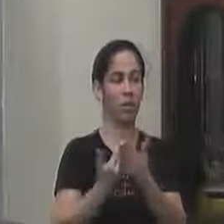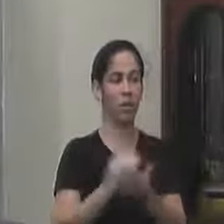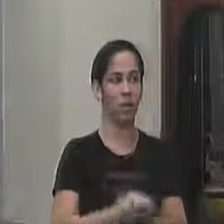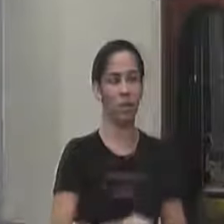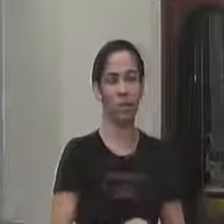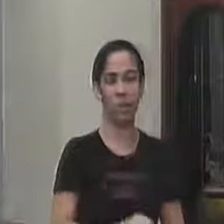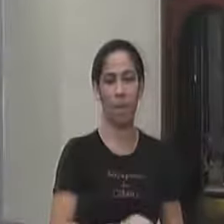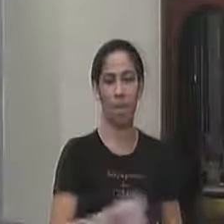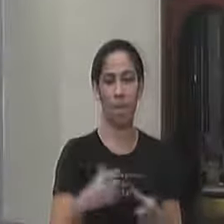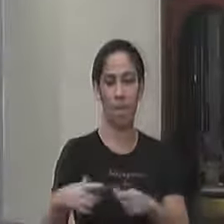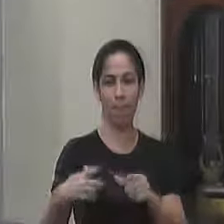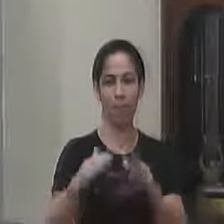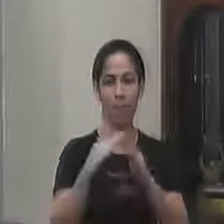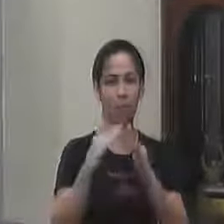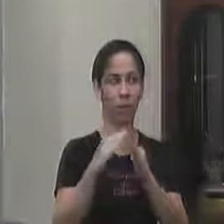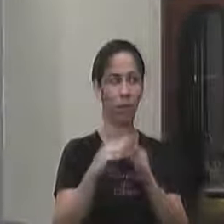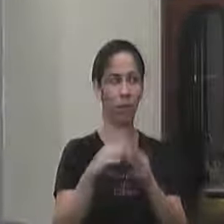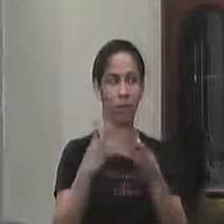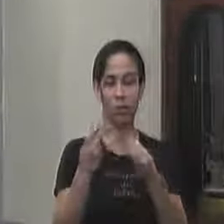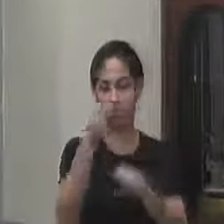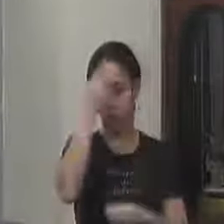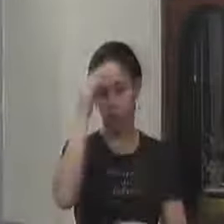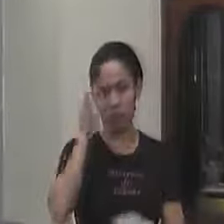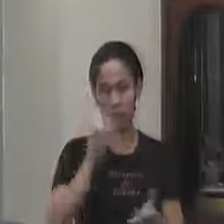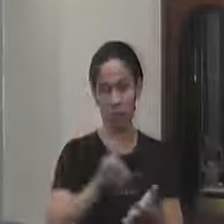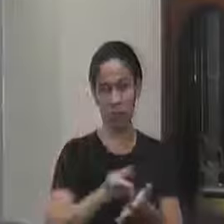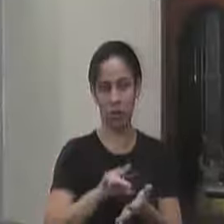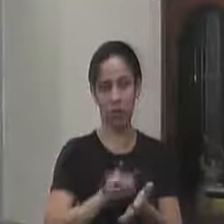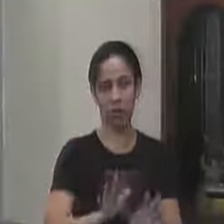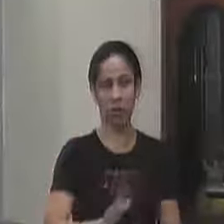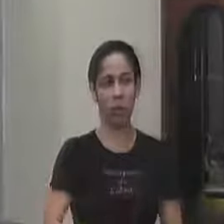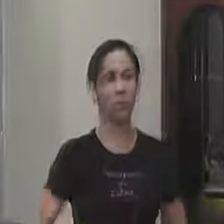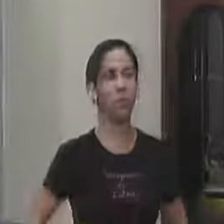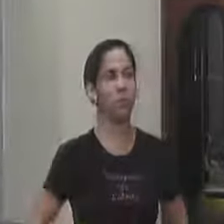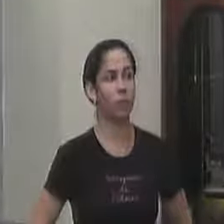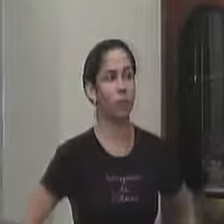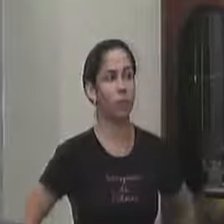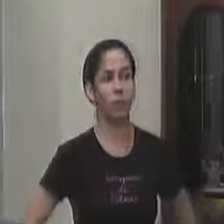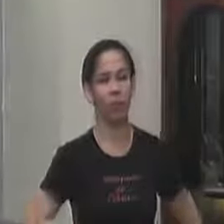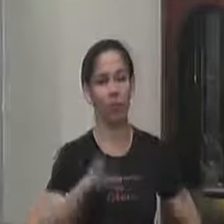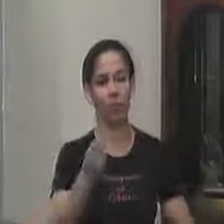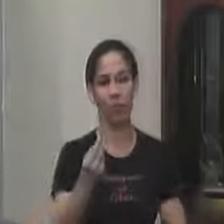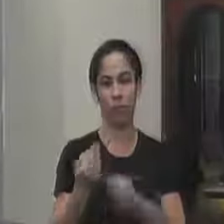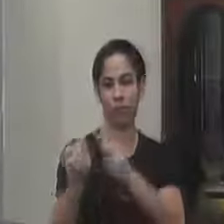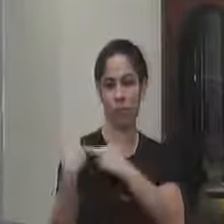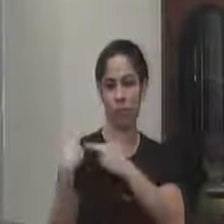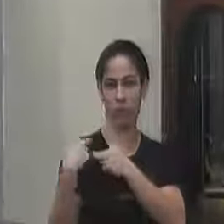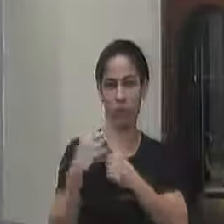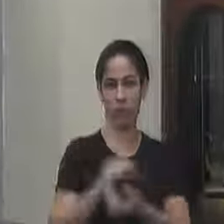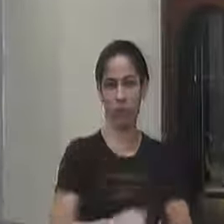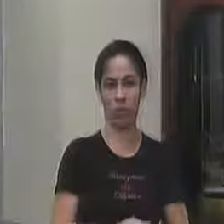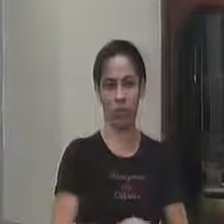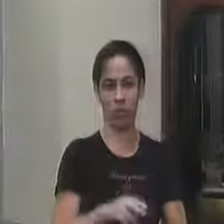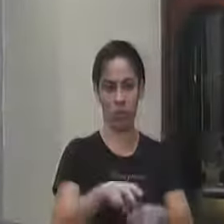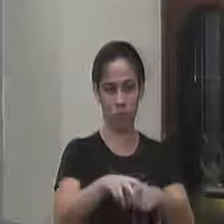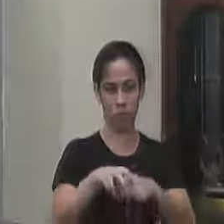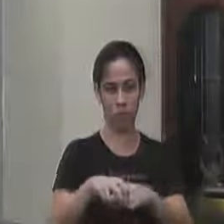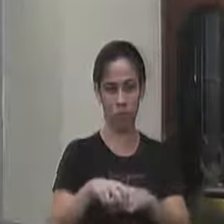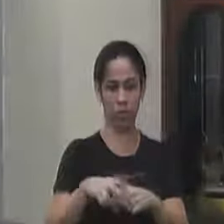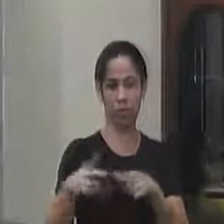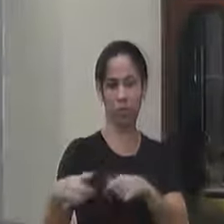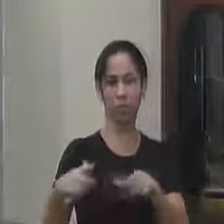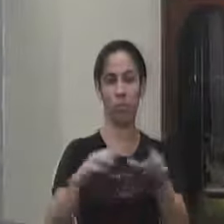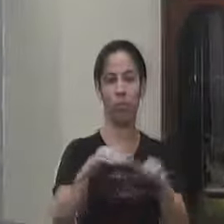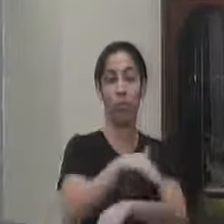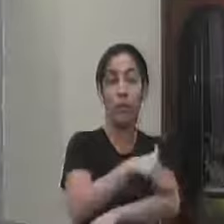parte do princípio de que todos são idôneos todos são responsáveis mas então vereador a gente parte por isso por endereço